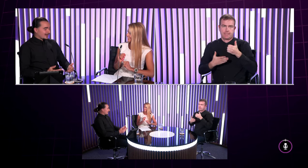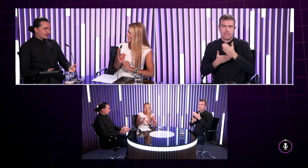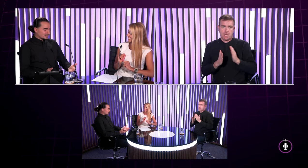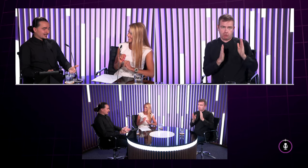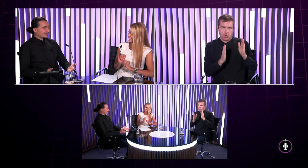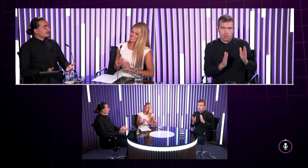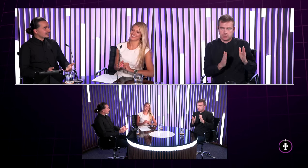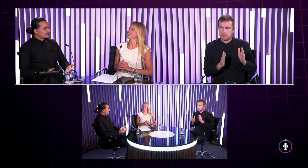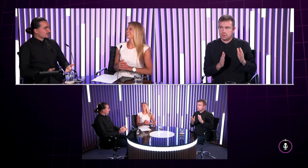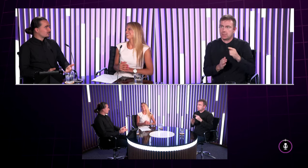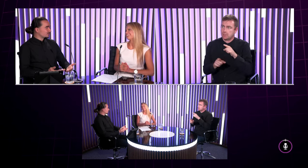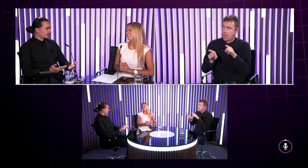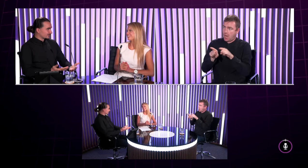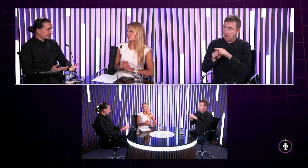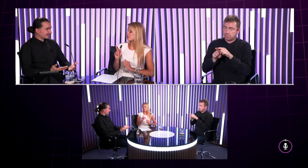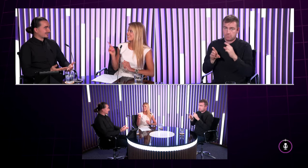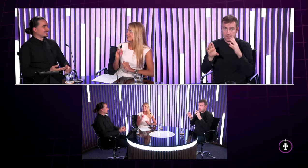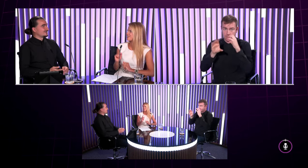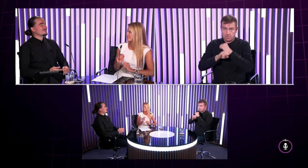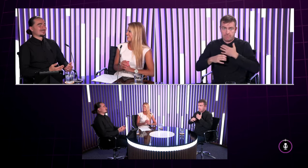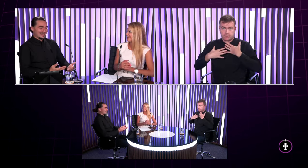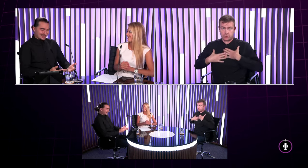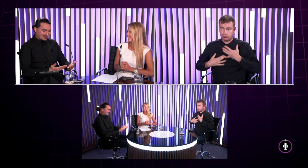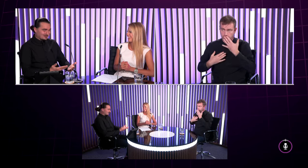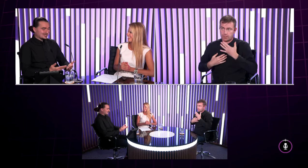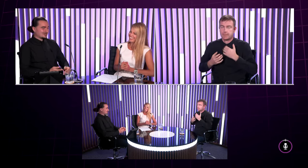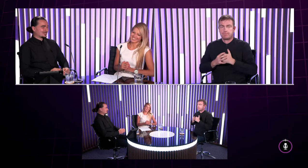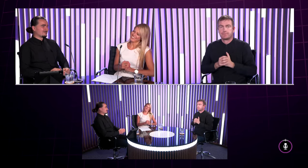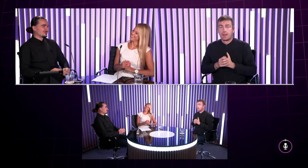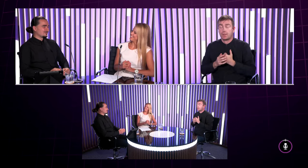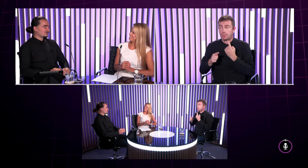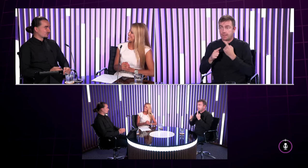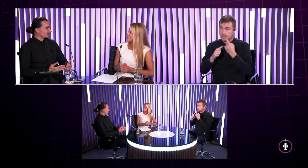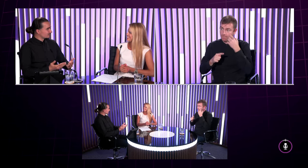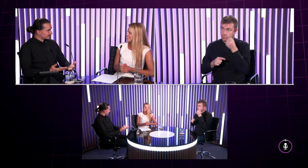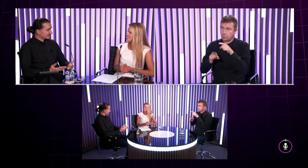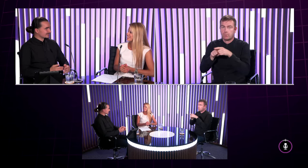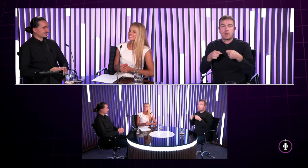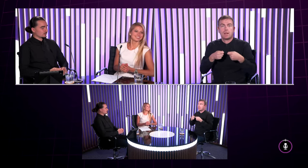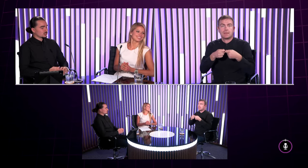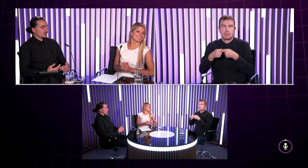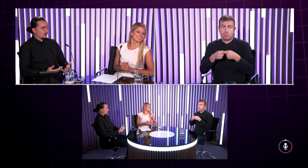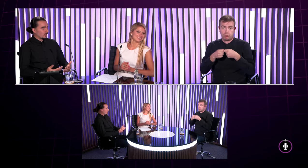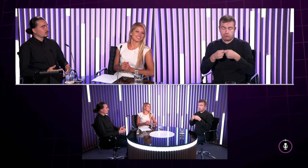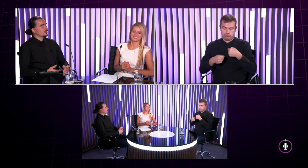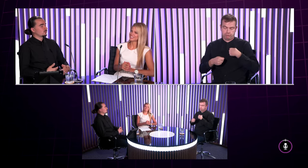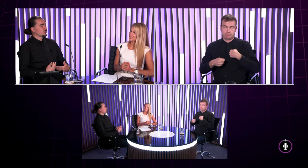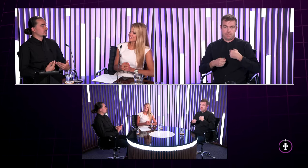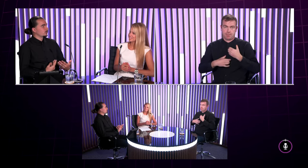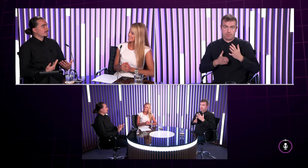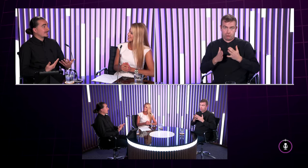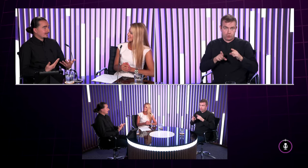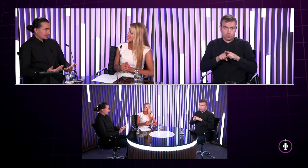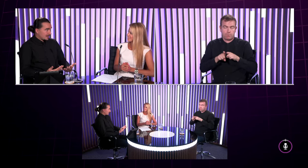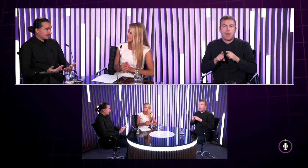tmavom áno ja som teda tak tematicky prišiel podobne ako niečo som si nečíval tak áno presne ako aj teda môj kolega ktorý má teraz tlmočenie že áno malo by to byť